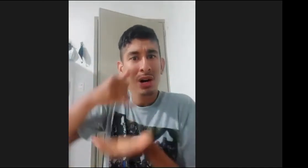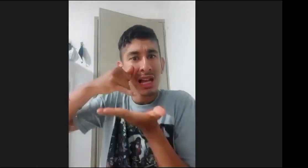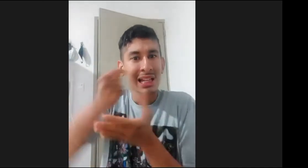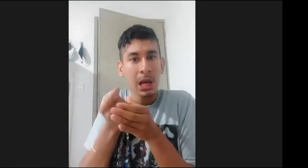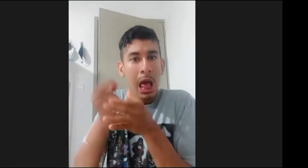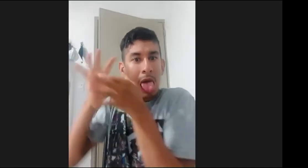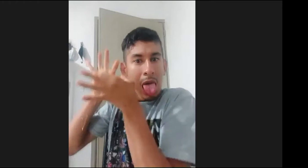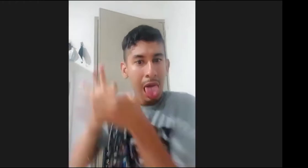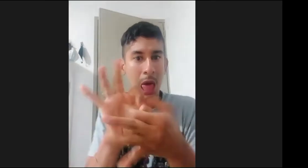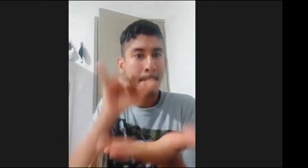pues eh